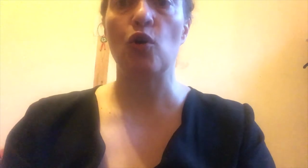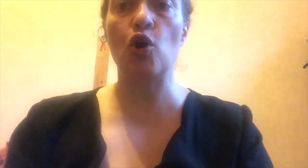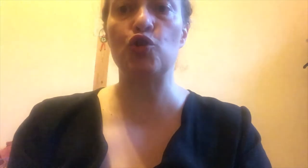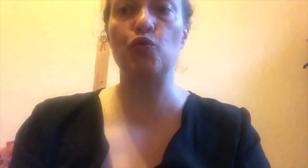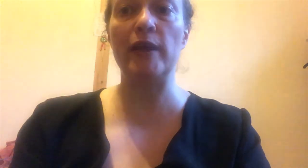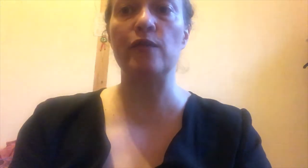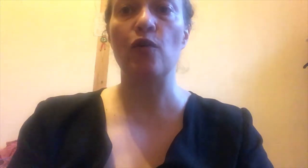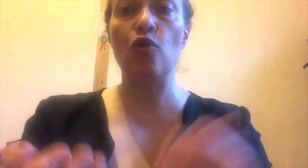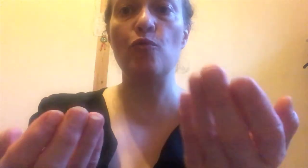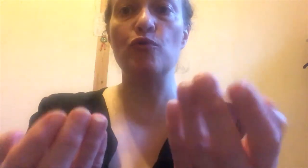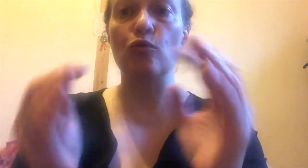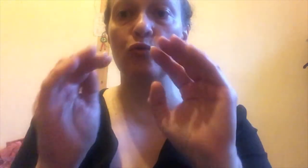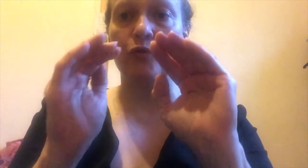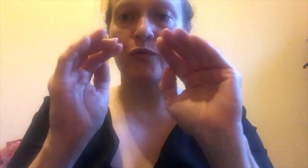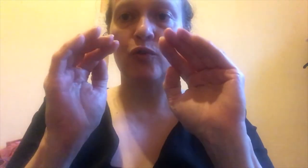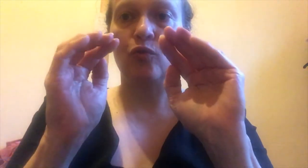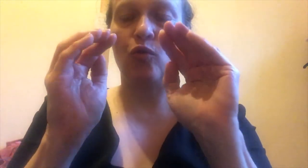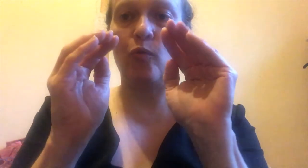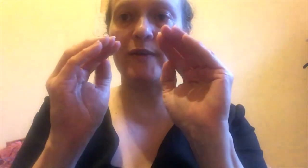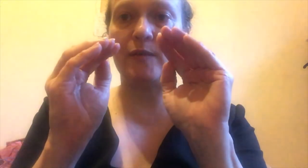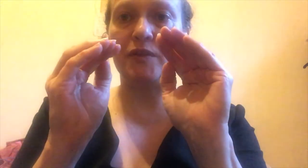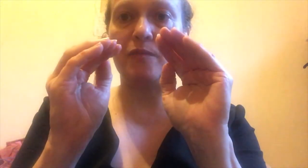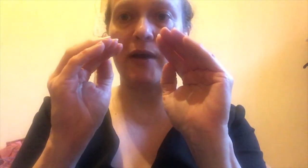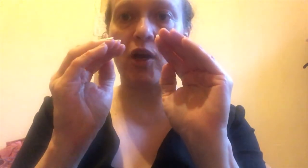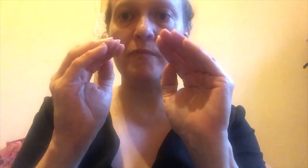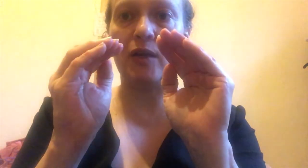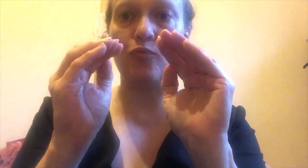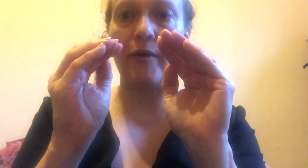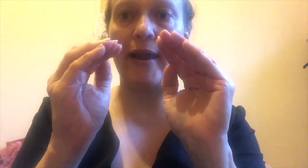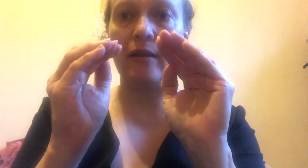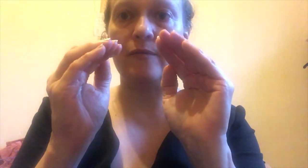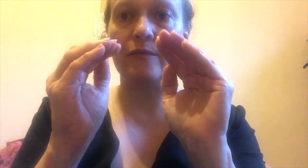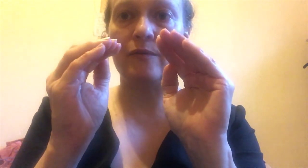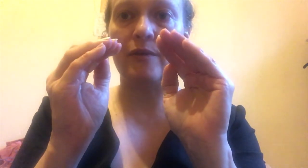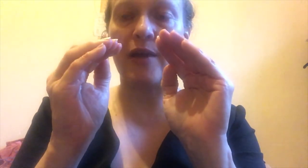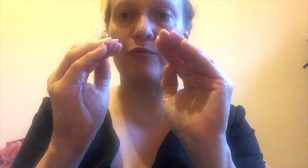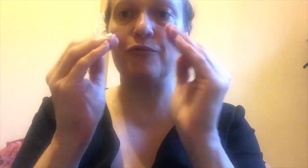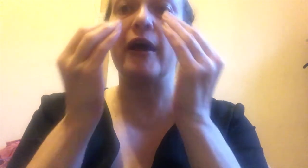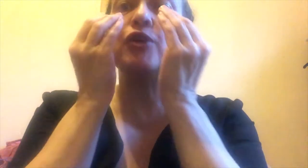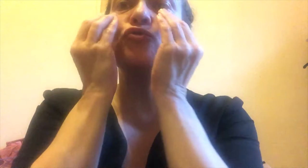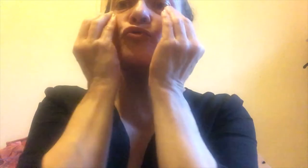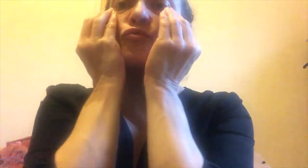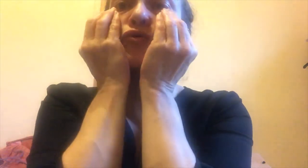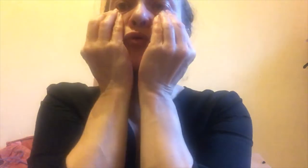Ensuite, le mulot. On met ses petites mains comme des coupelles. Elles vont faire les joues du mulot.